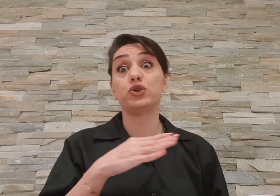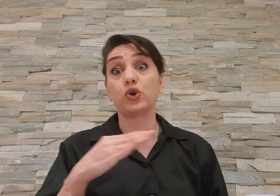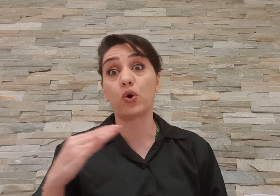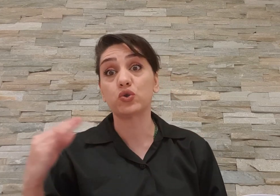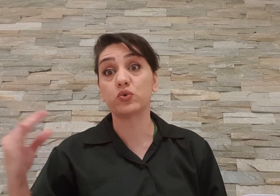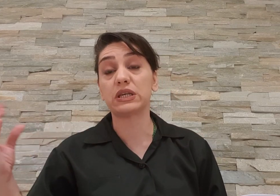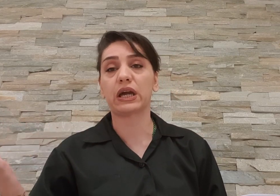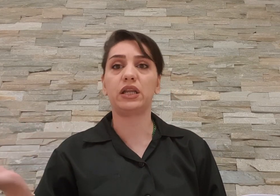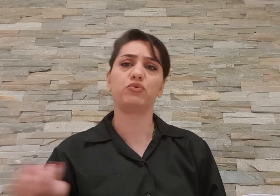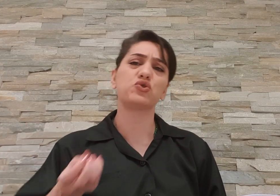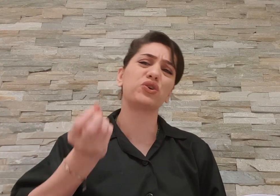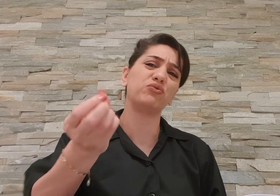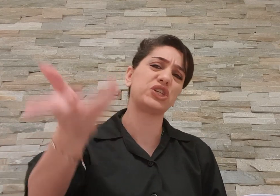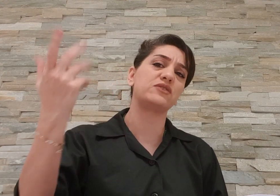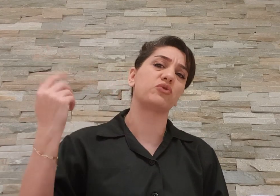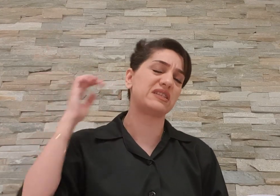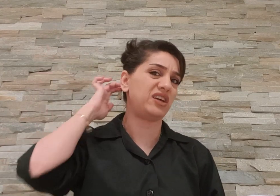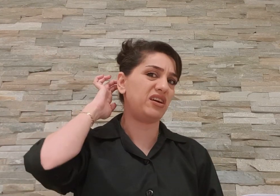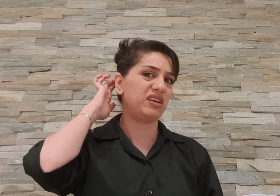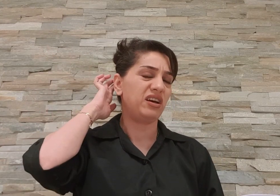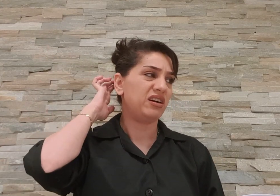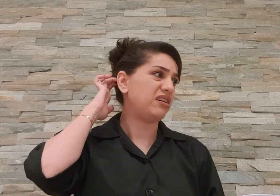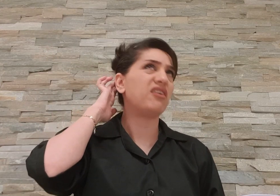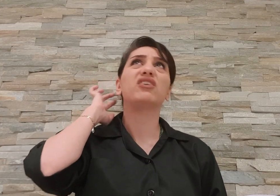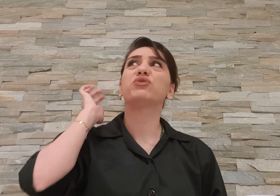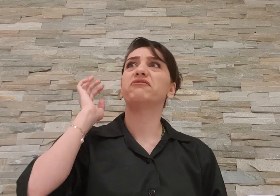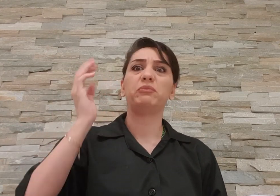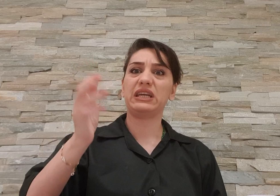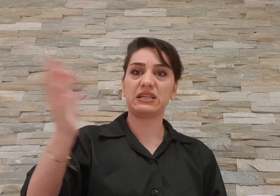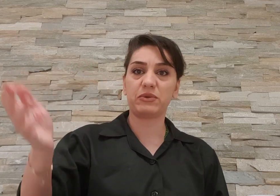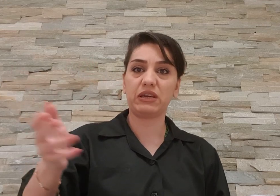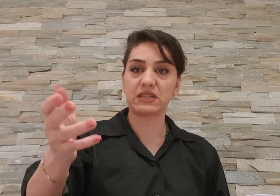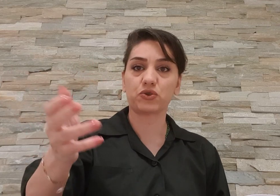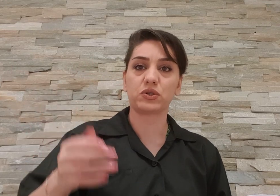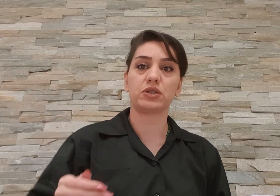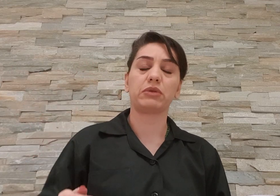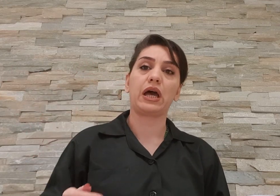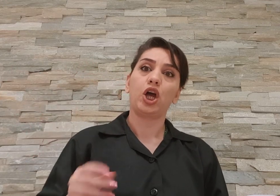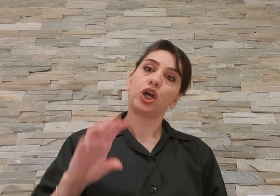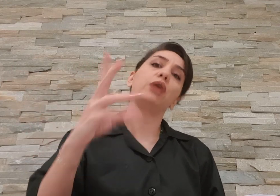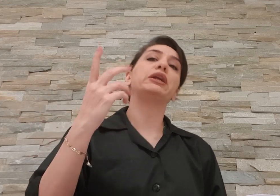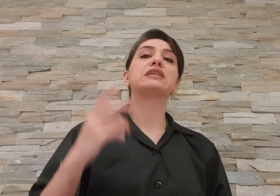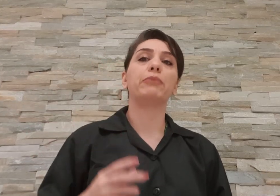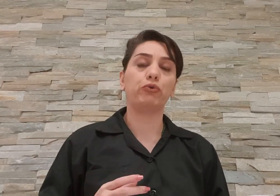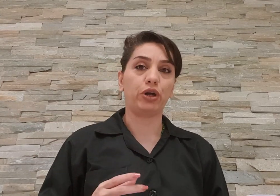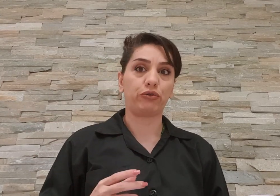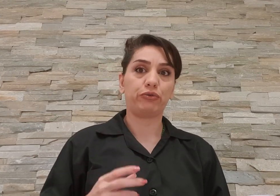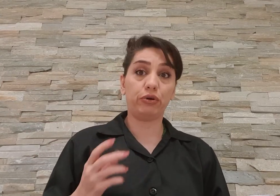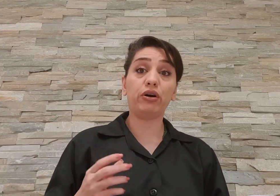جاسوسی خیلی بزرگ که اون جیسون رضاییان آه حالا تو این فیلمه یه اسم دیگه بزرش گذاشته بودن که حالا میرسم به اون یارو خب